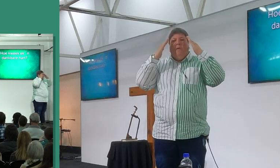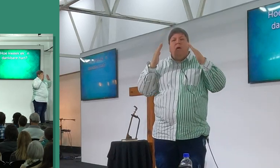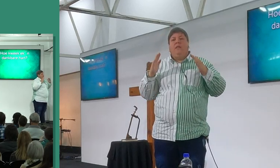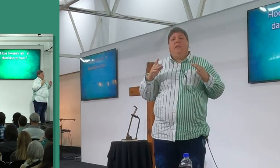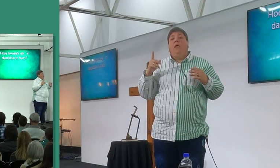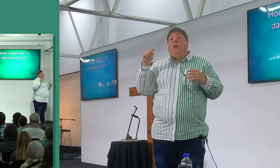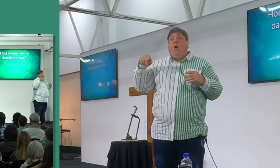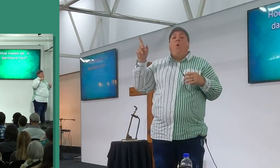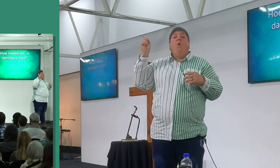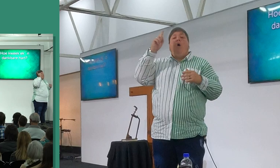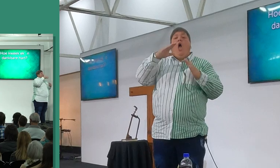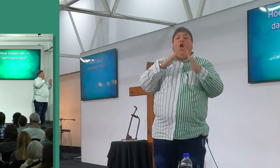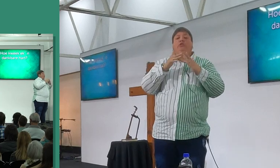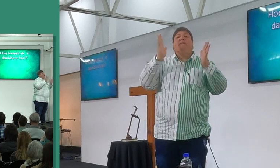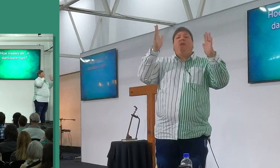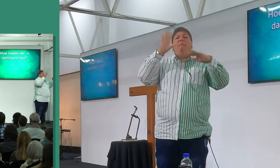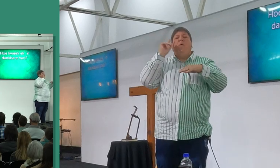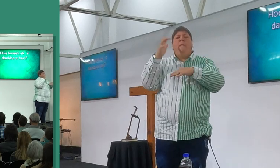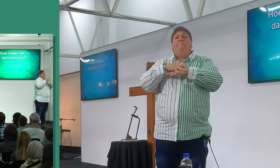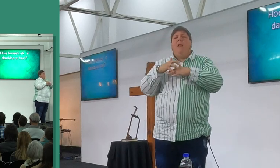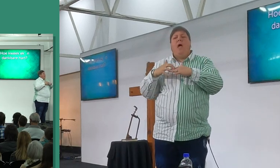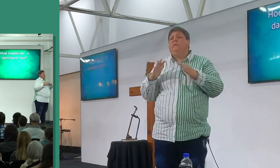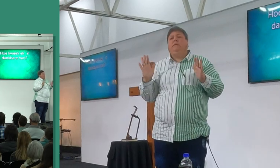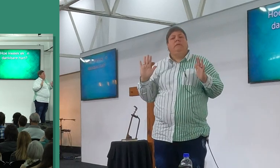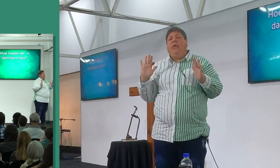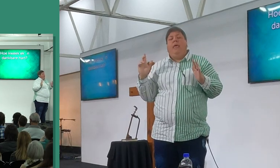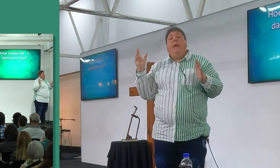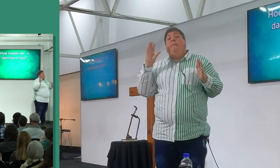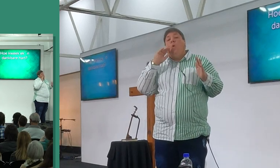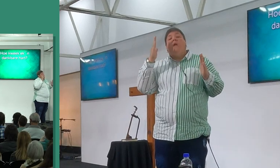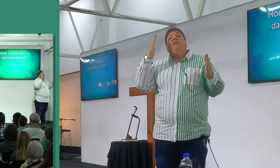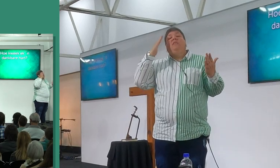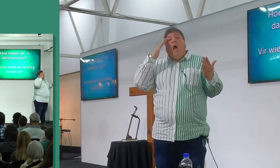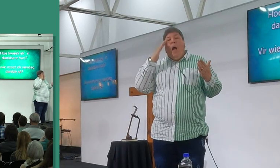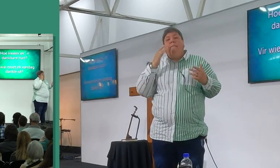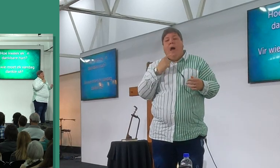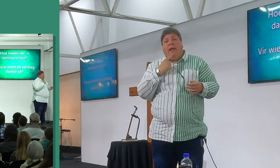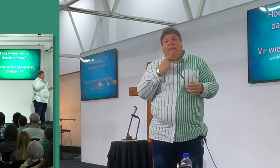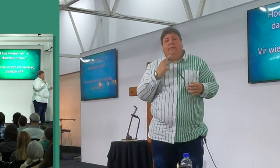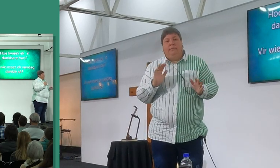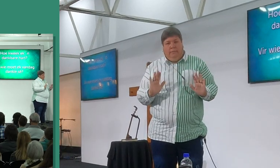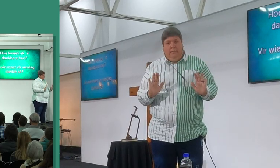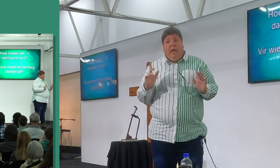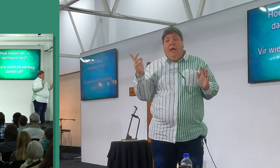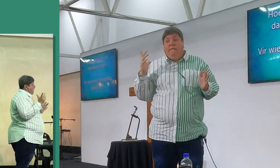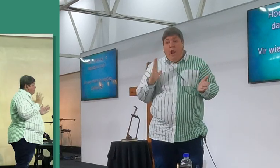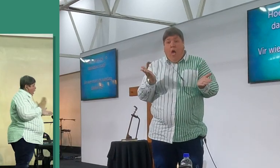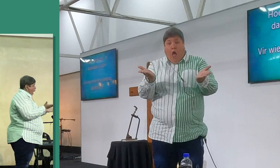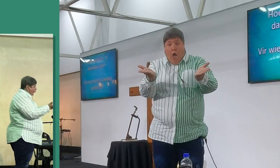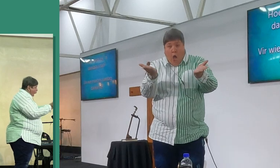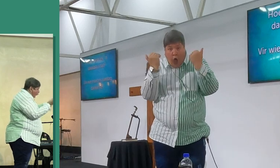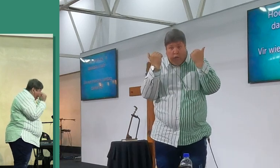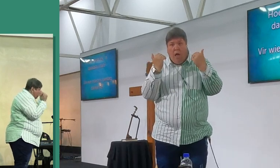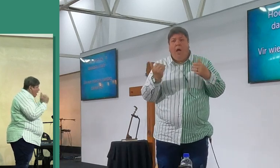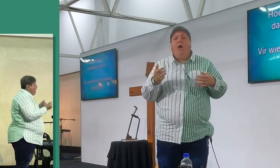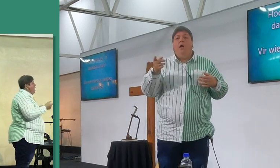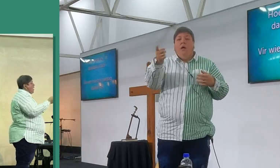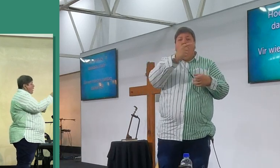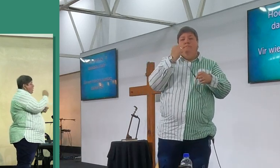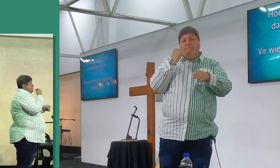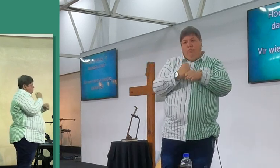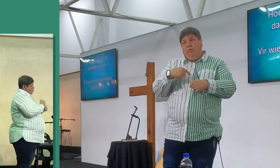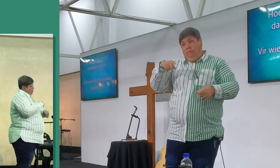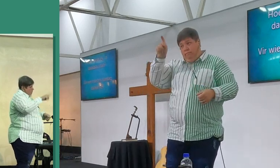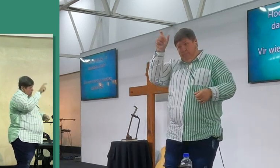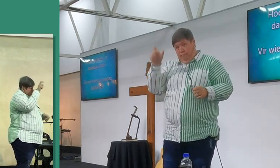gepraat, nie, het oor my laatstheid gepraat, nie, dis hier waar ek praat, van oor dankbaarheid, en ek wil jou van oogend uitdaag, om te dink, vir wie moet